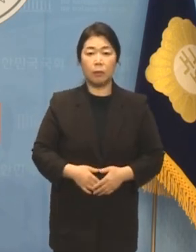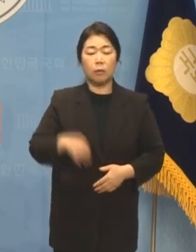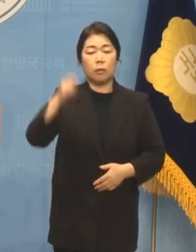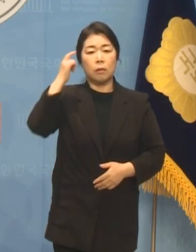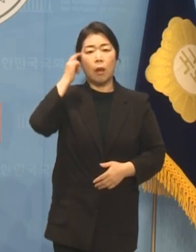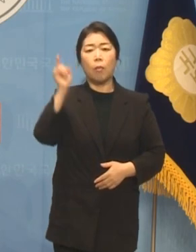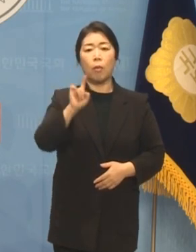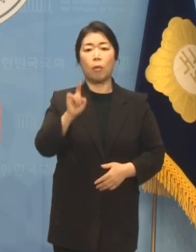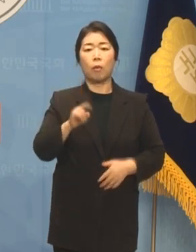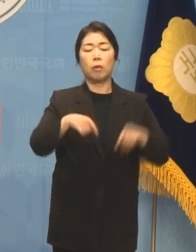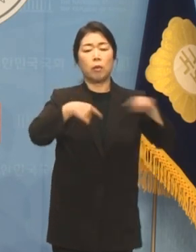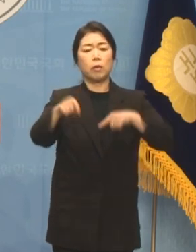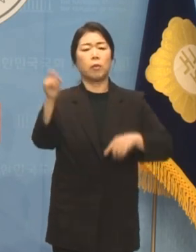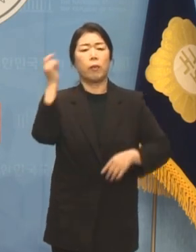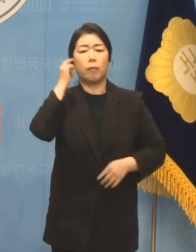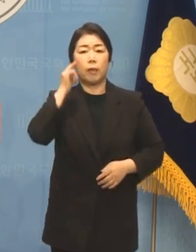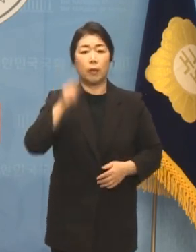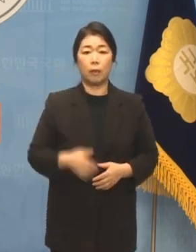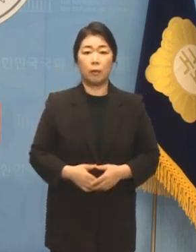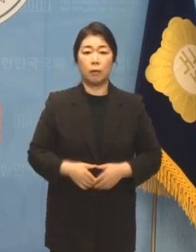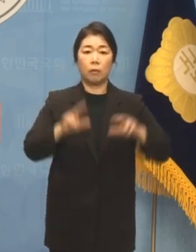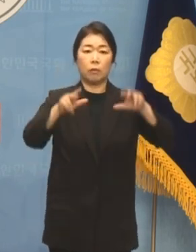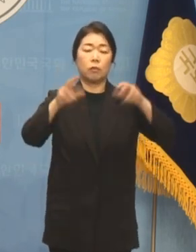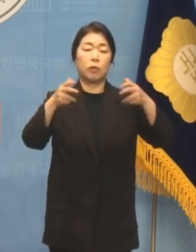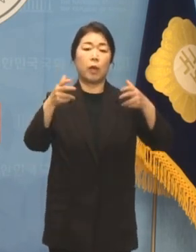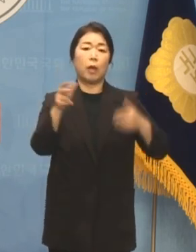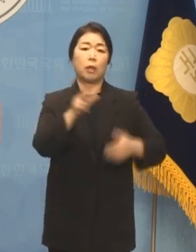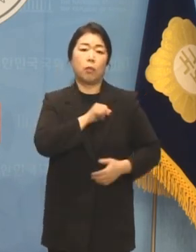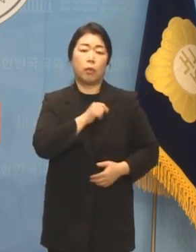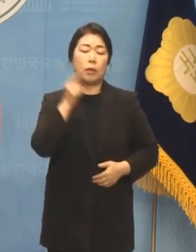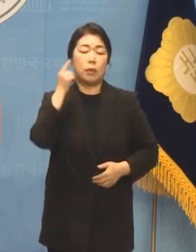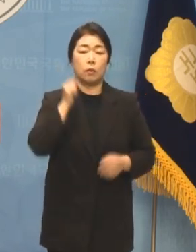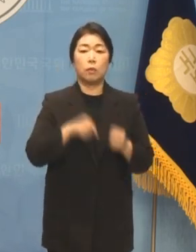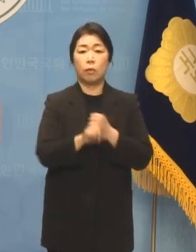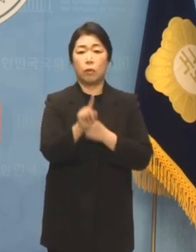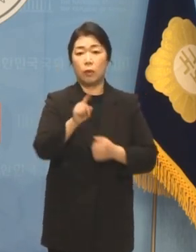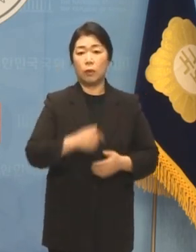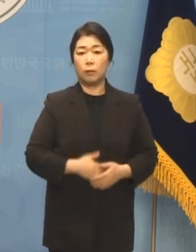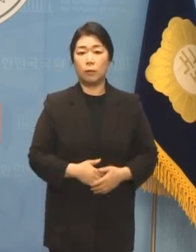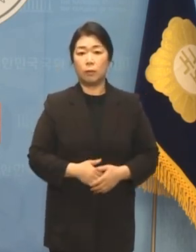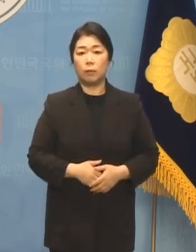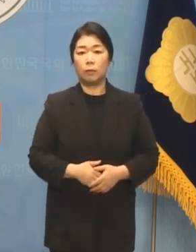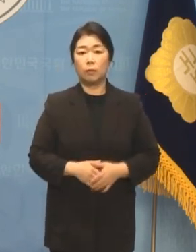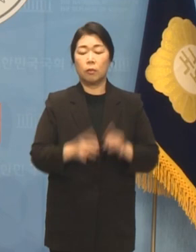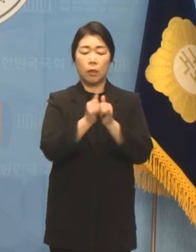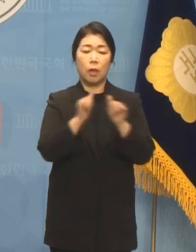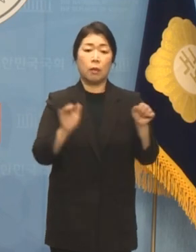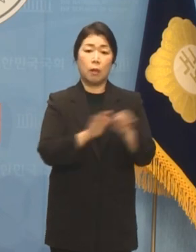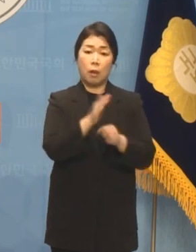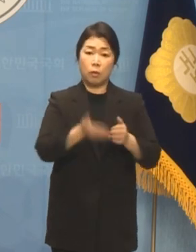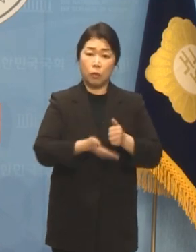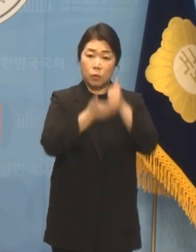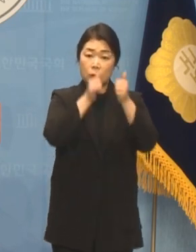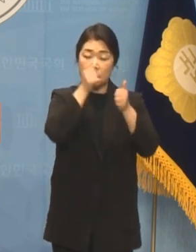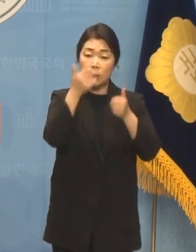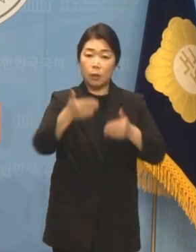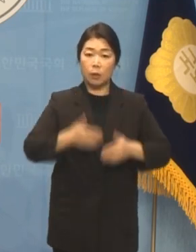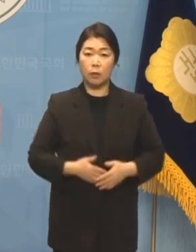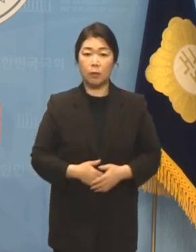생각으로 정치를 하고 국회의원이 되려고 합니까? 국민을 사랑하고 존중하기는 합니까?